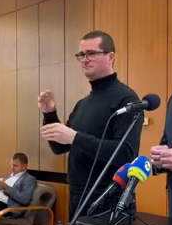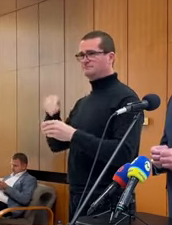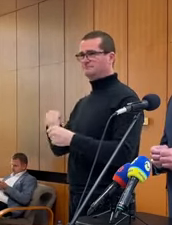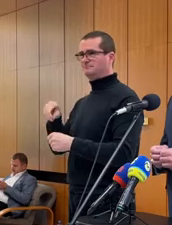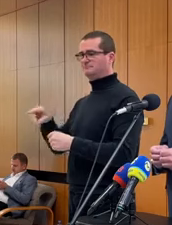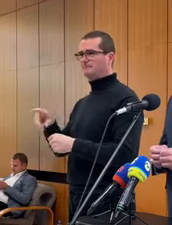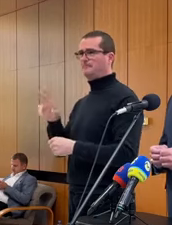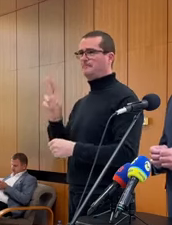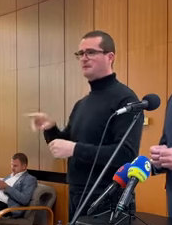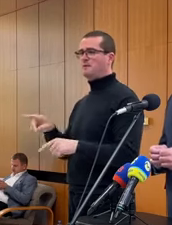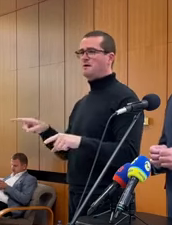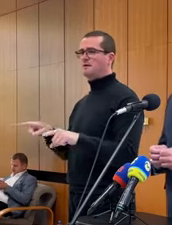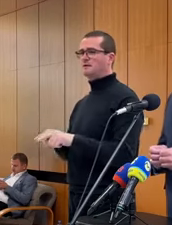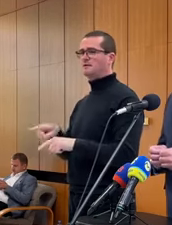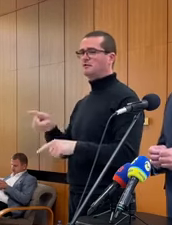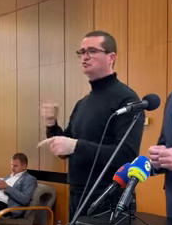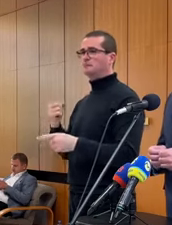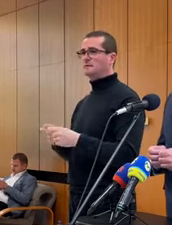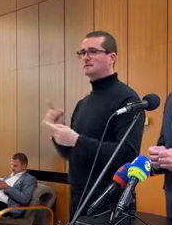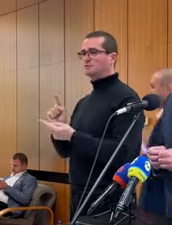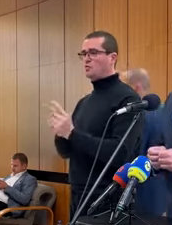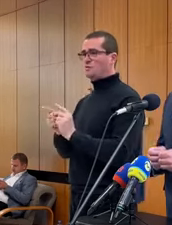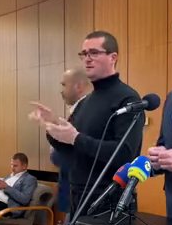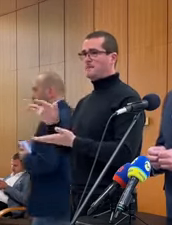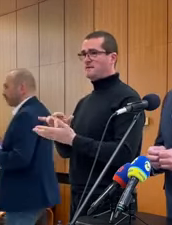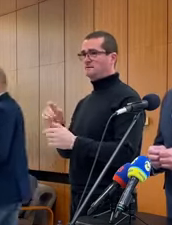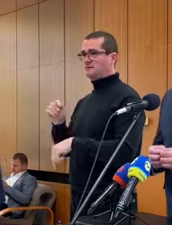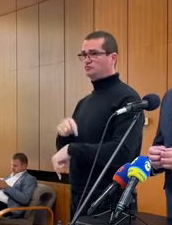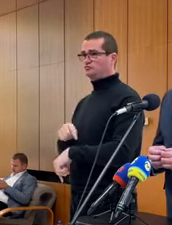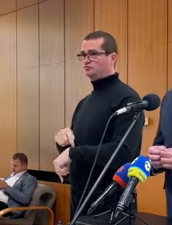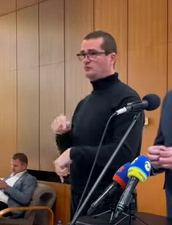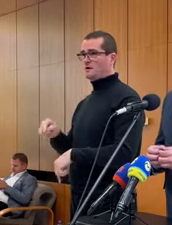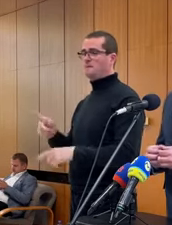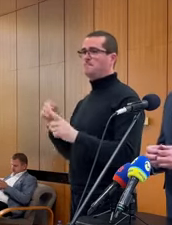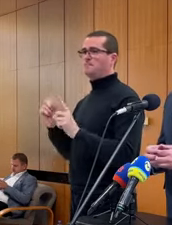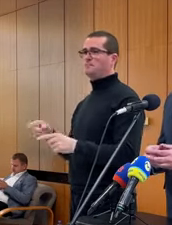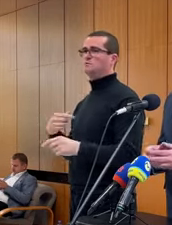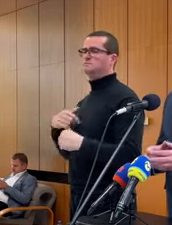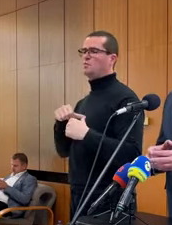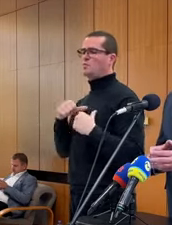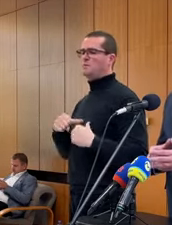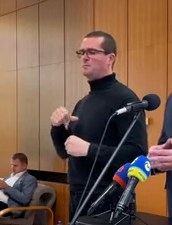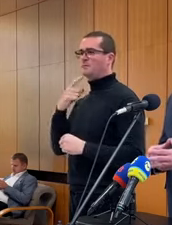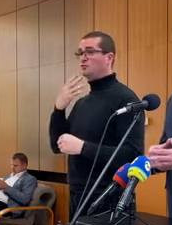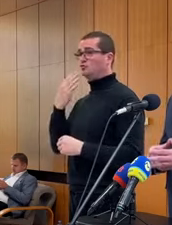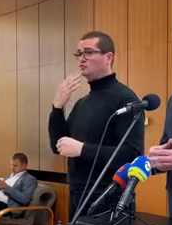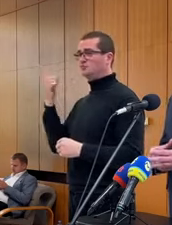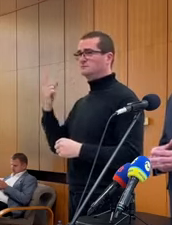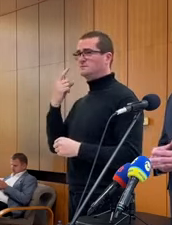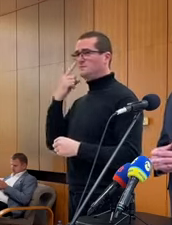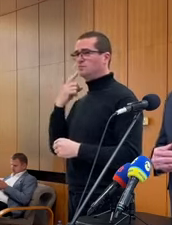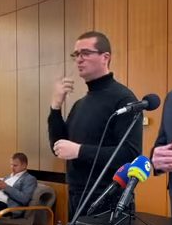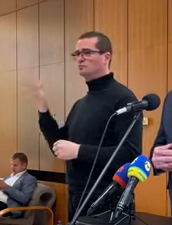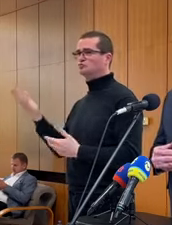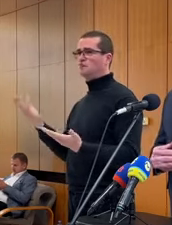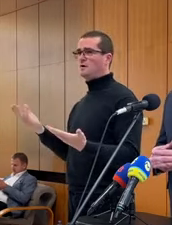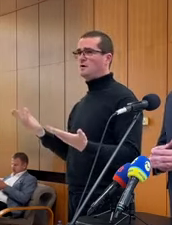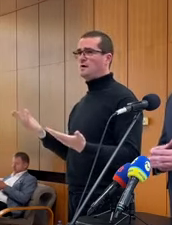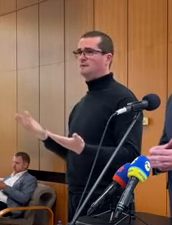samozrejme zahrňajú aj presne dohodnuté miesta a časy. Toto musím veľmi úplne povedať. Česká strana, bohužiaľ,